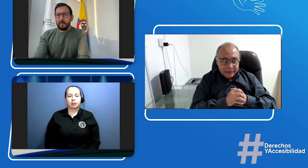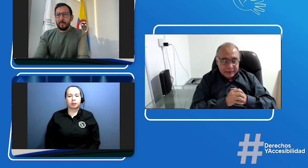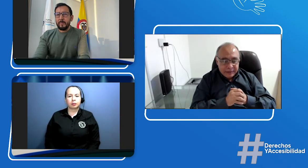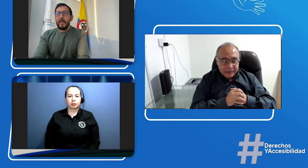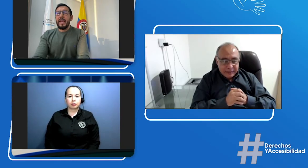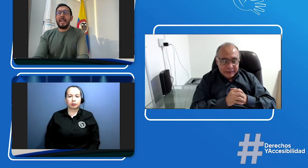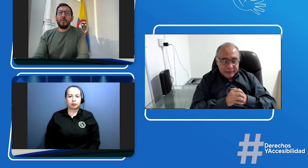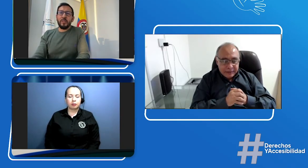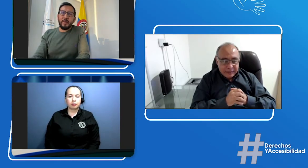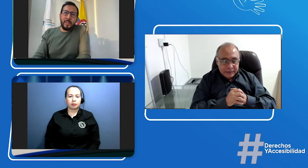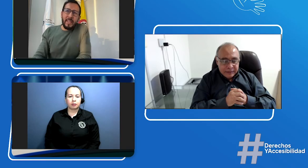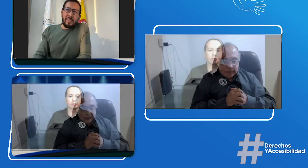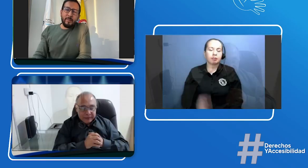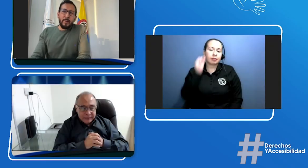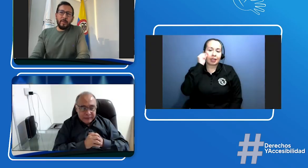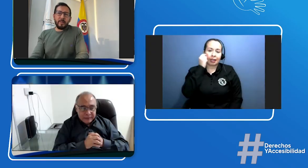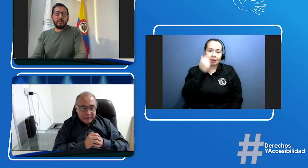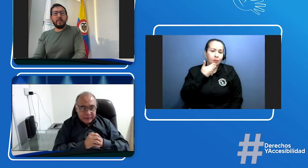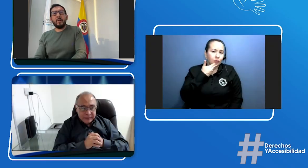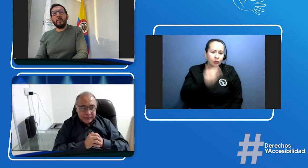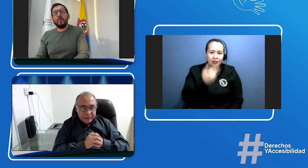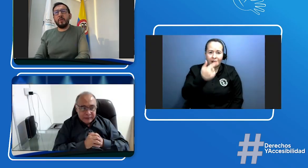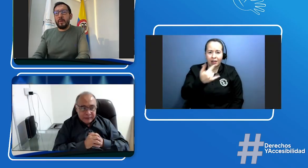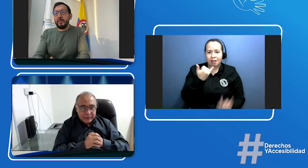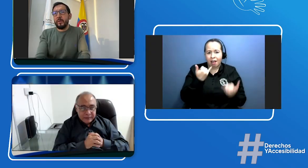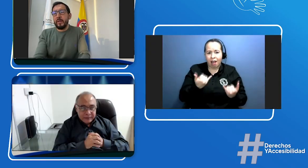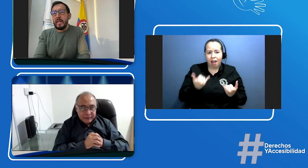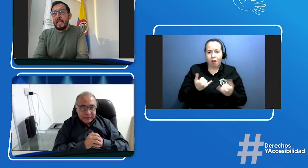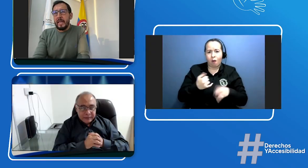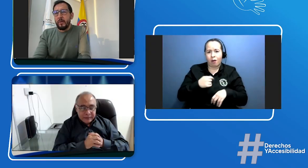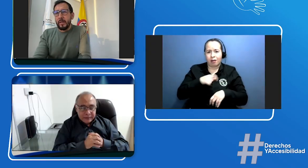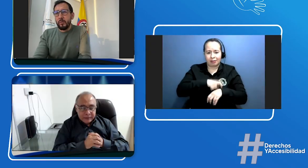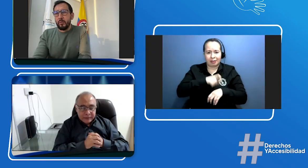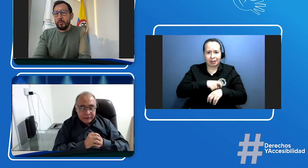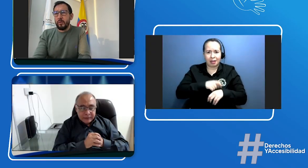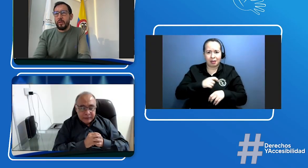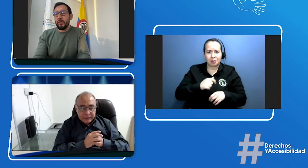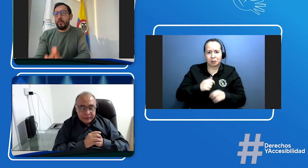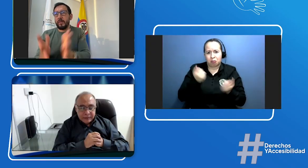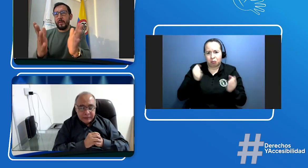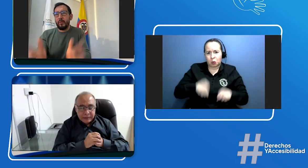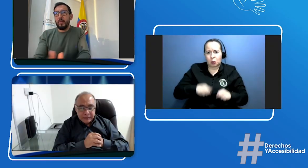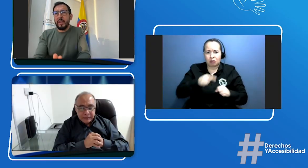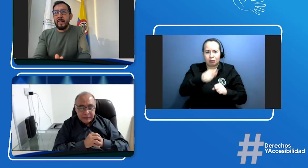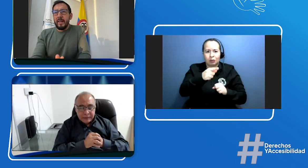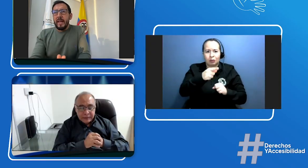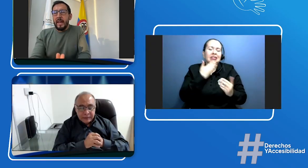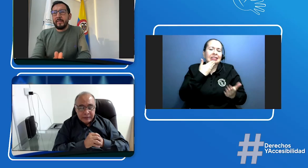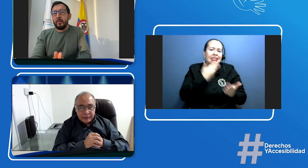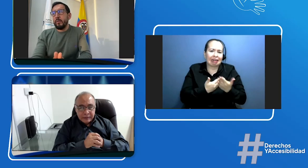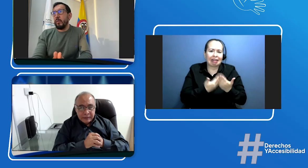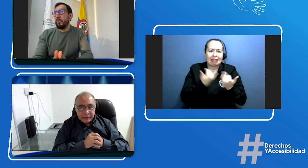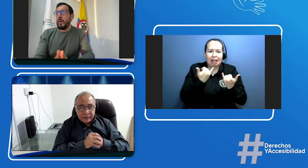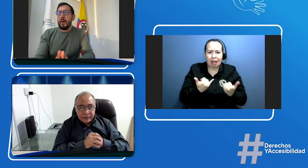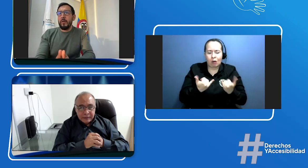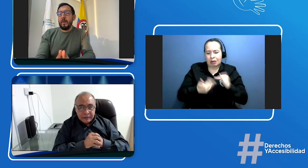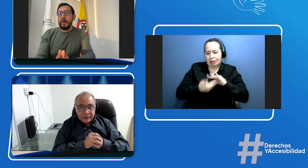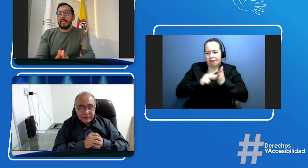Henry muchísimas gracias por permitirnos este último espacio creo que tú lo introdujiste muy bien ha sido un trabajo de aprendizaje